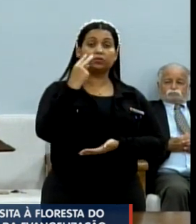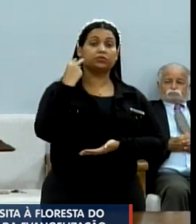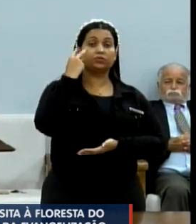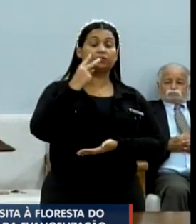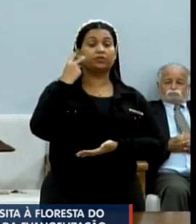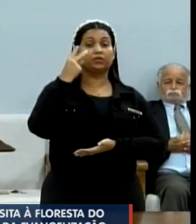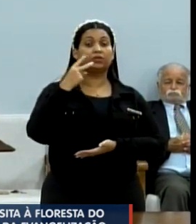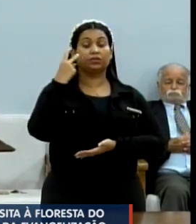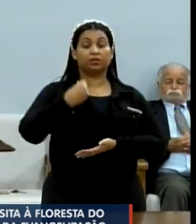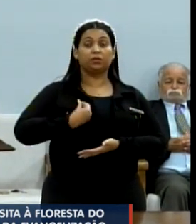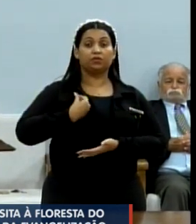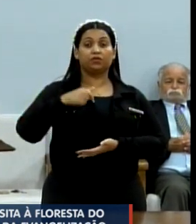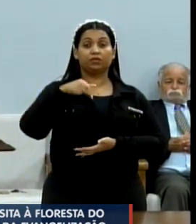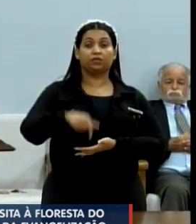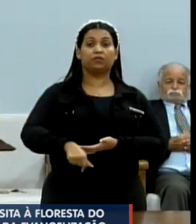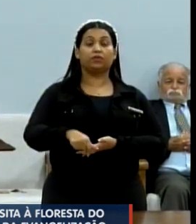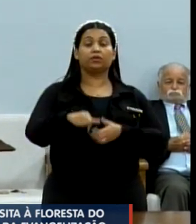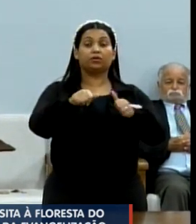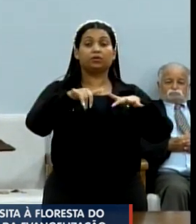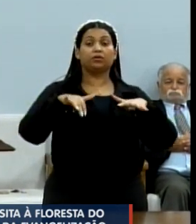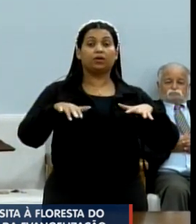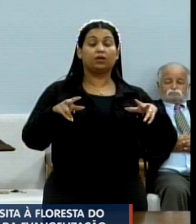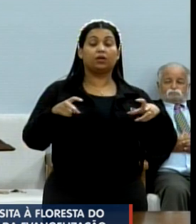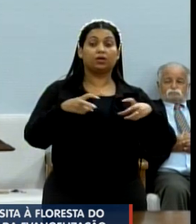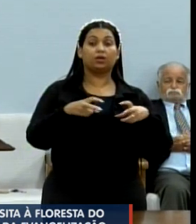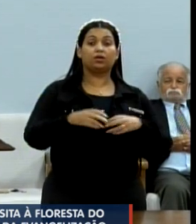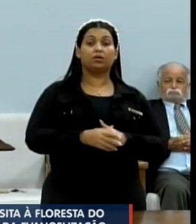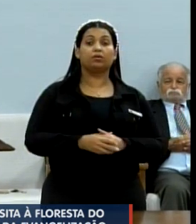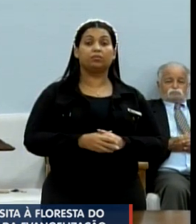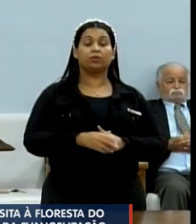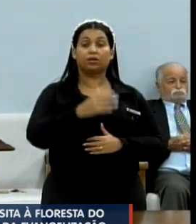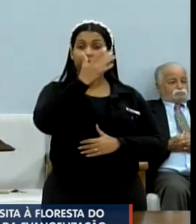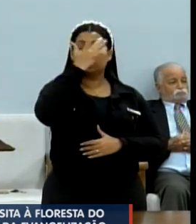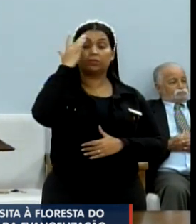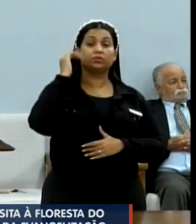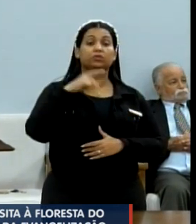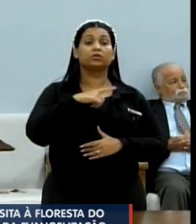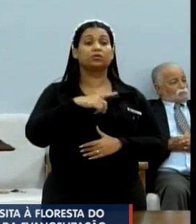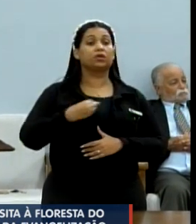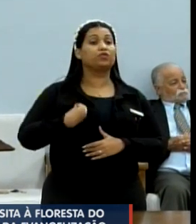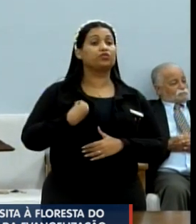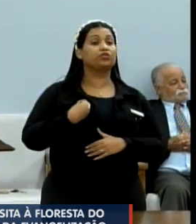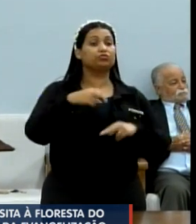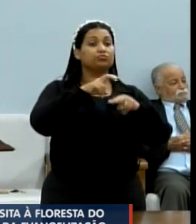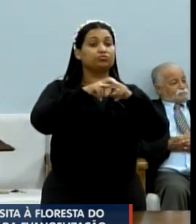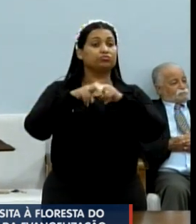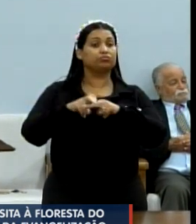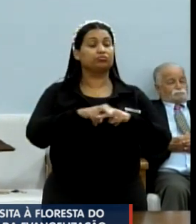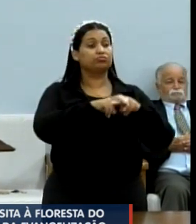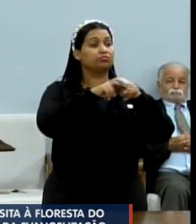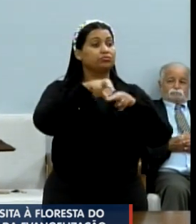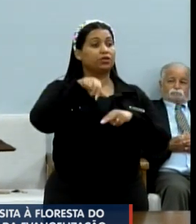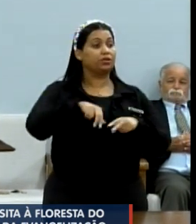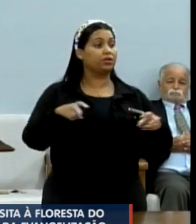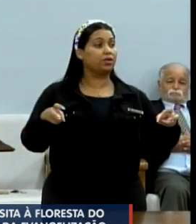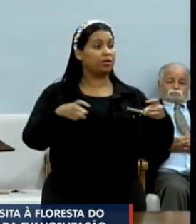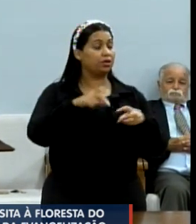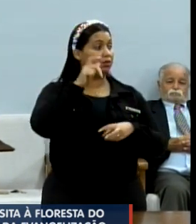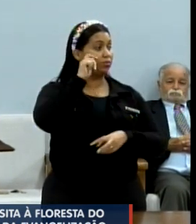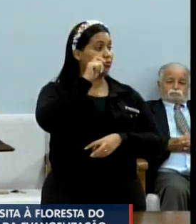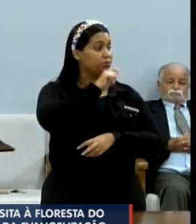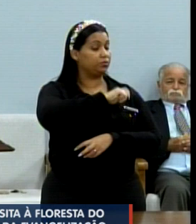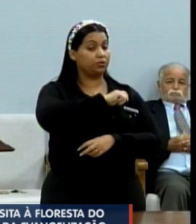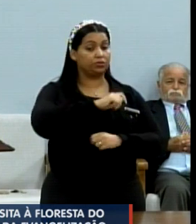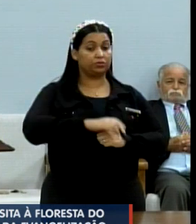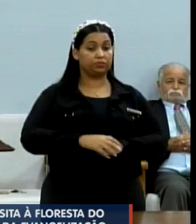que se encontram no plenário da casa, público que se encontra nas galerias da Câmara Municipal de São José do